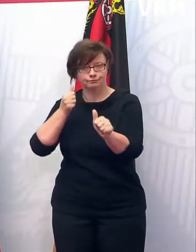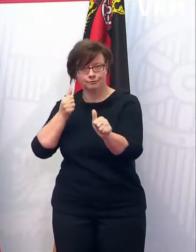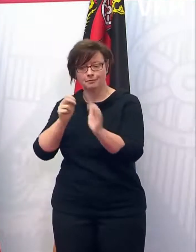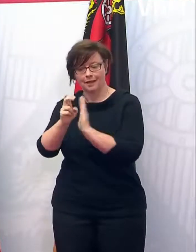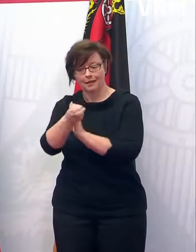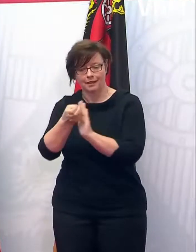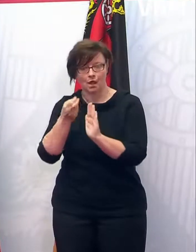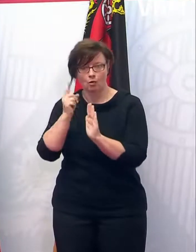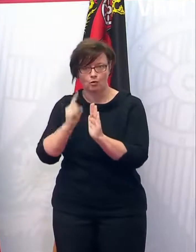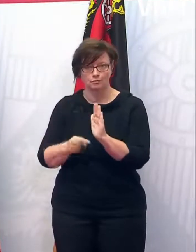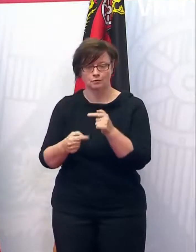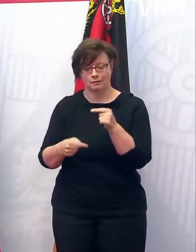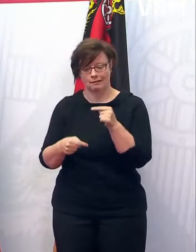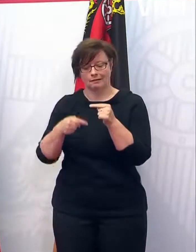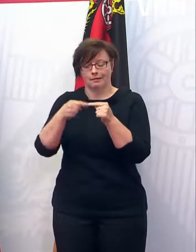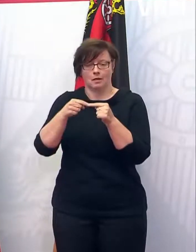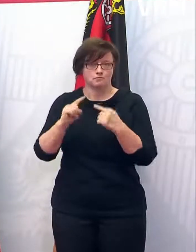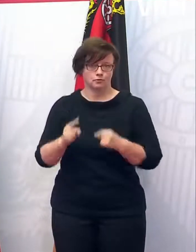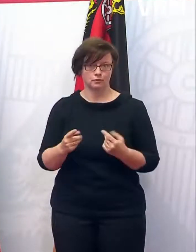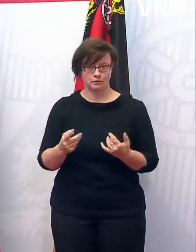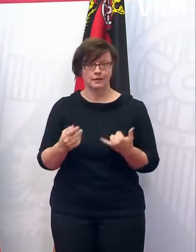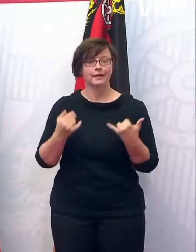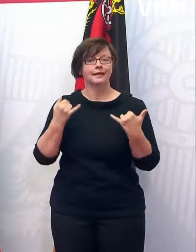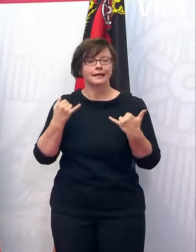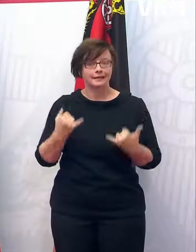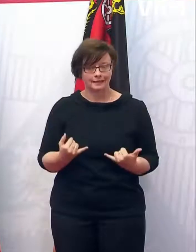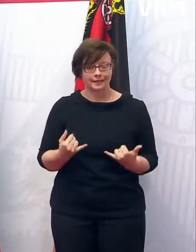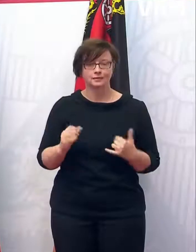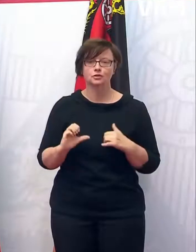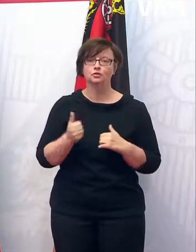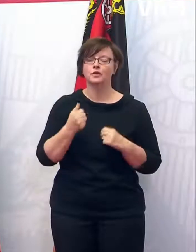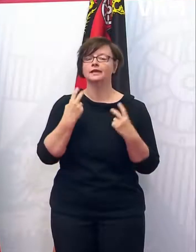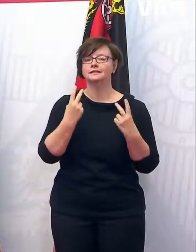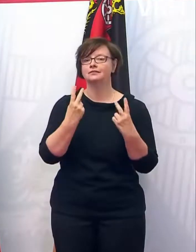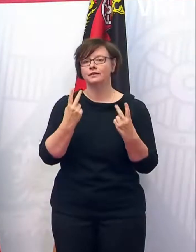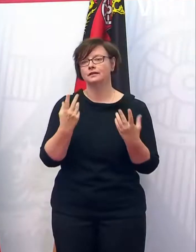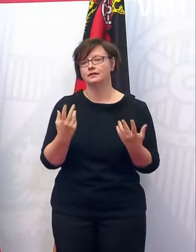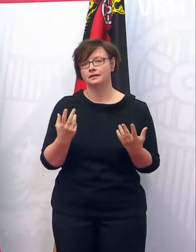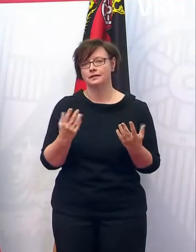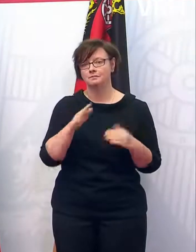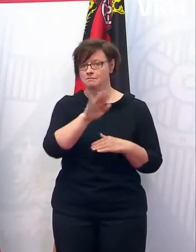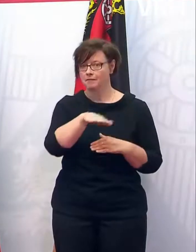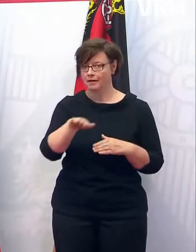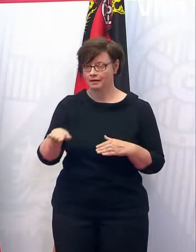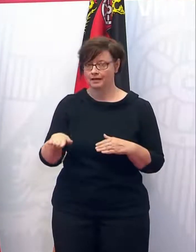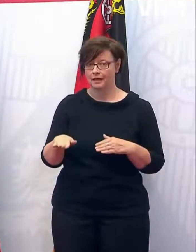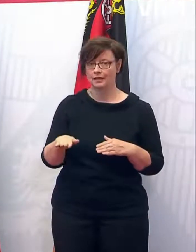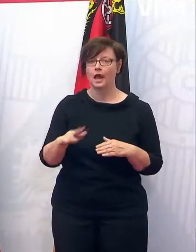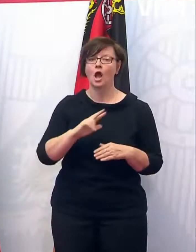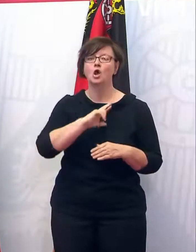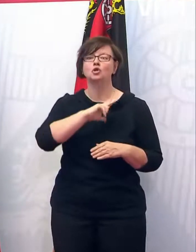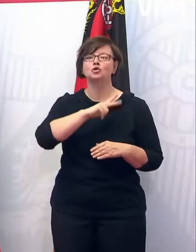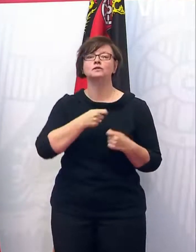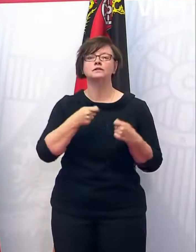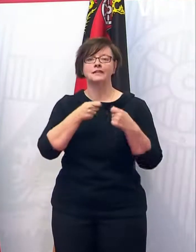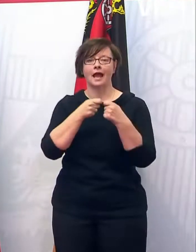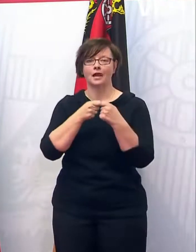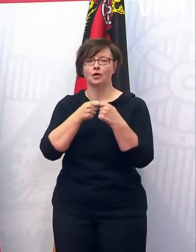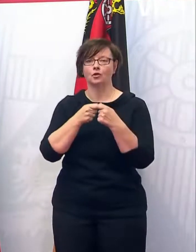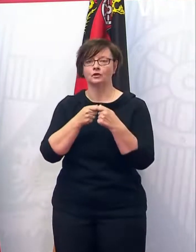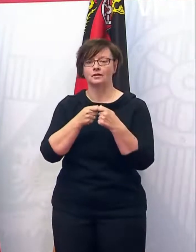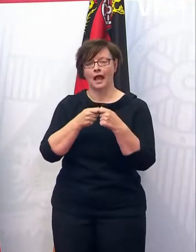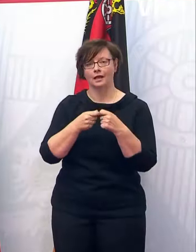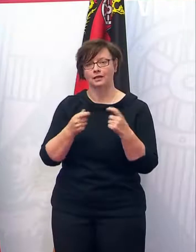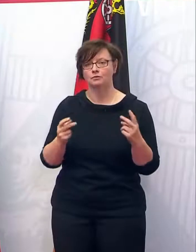nachholen müssen und aufarbeiten müssen. Es geht jetzt, denke ich, in allererster Linie darum, dass die Kinder ihre sozialen Kontakte wieder